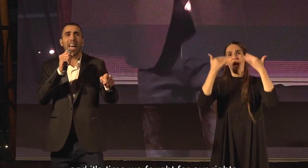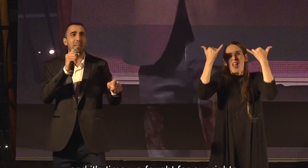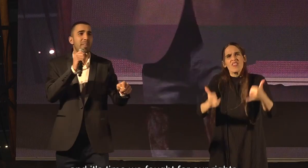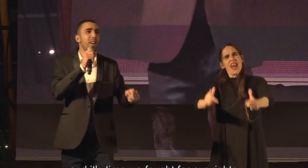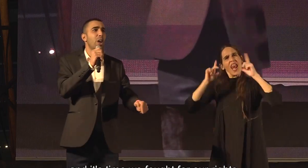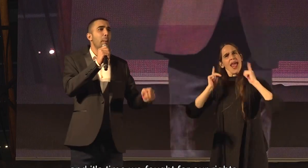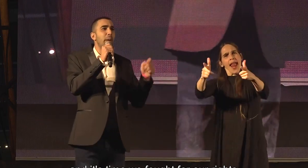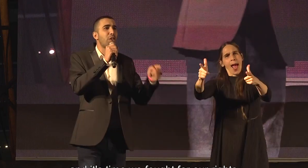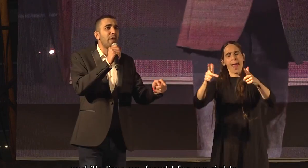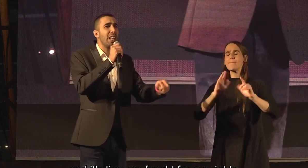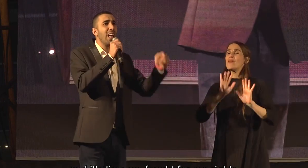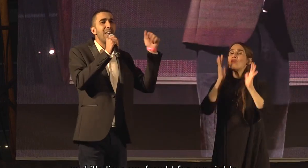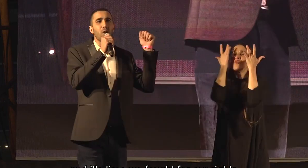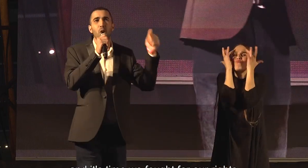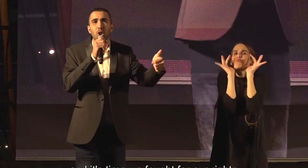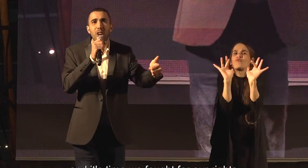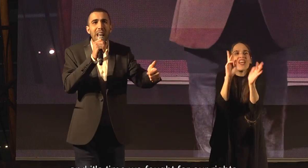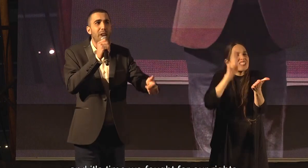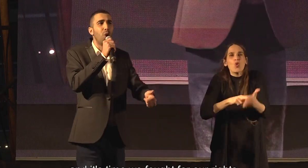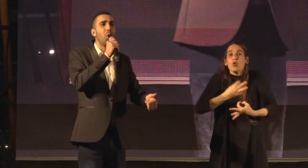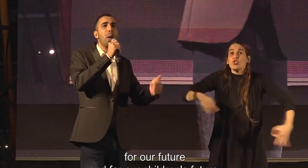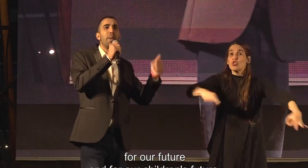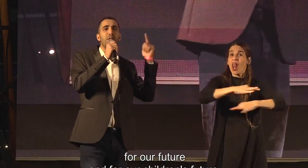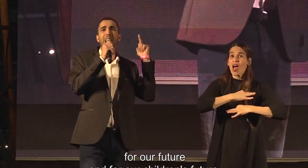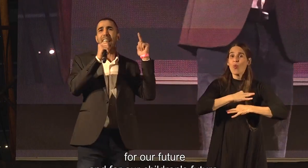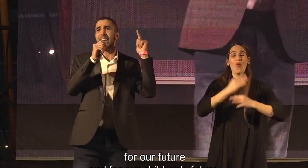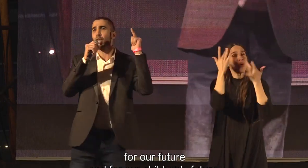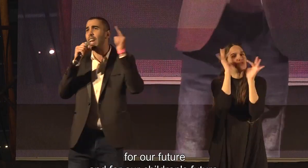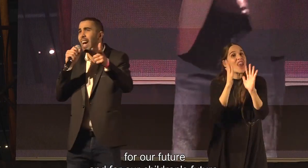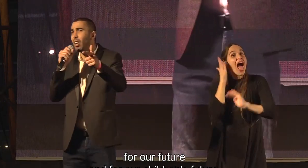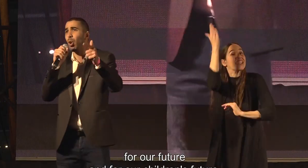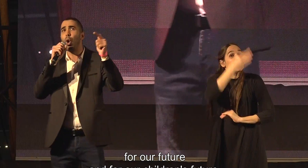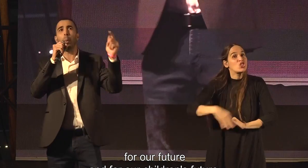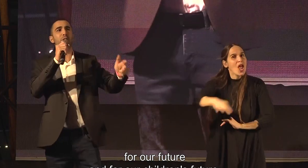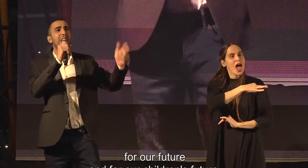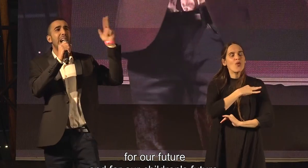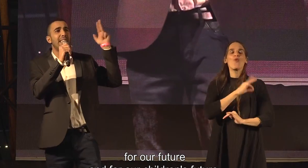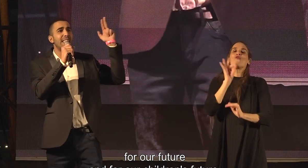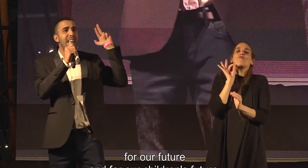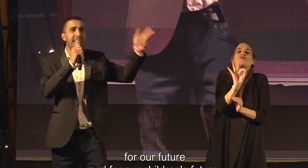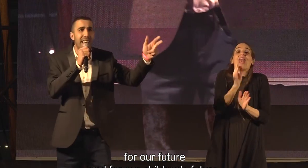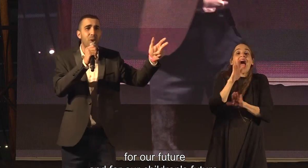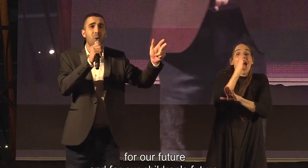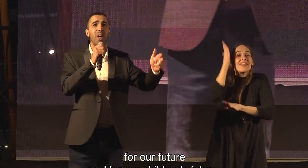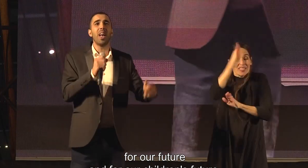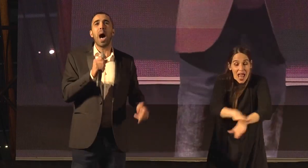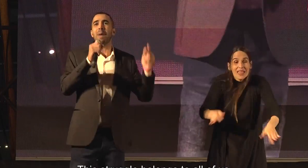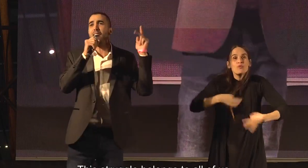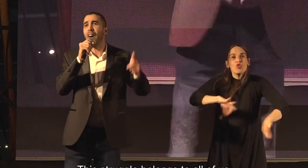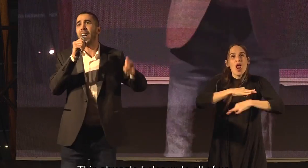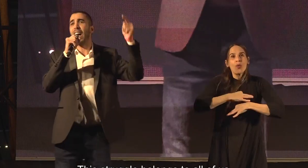שנלחם בשביל הזכויות שלנו בשביל העתיד שלנו ובשביל עתיד ילדינו